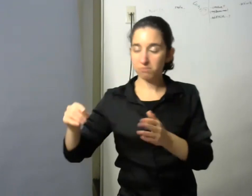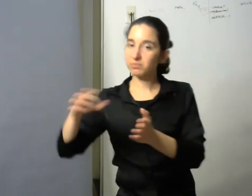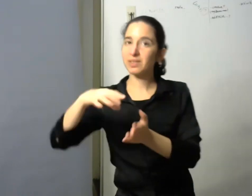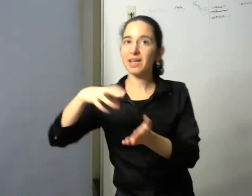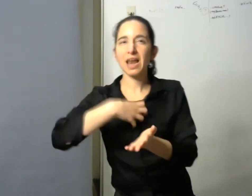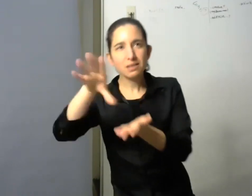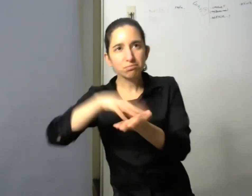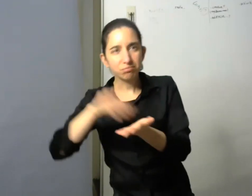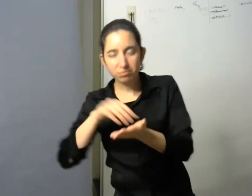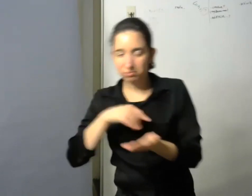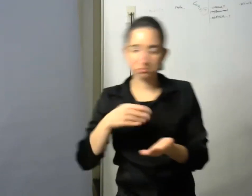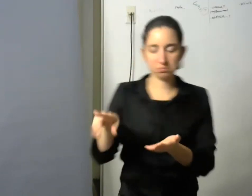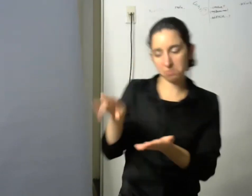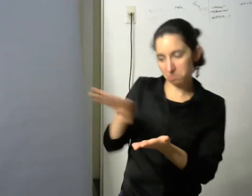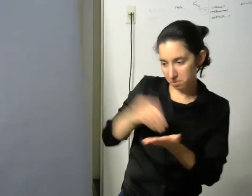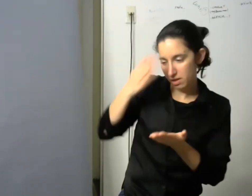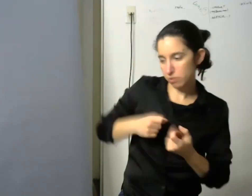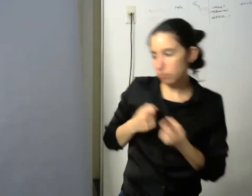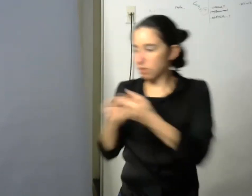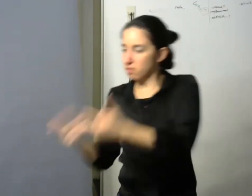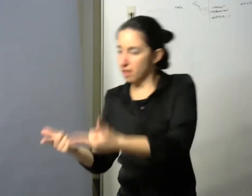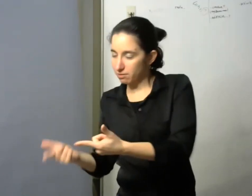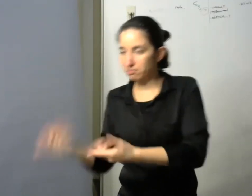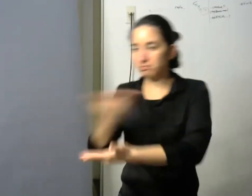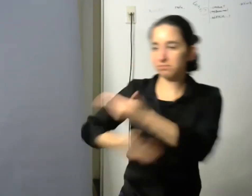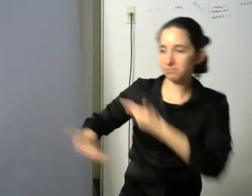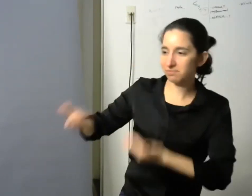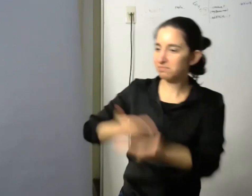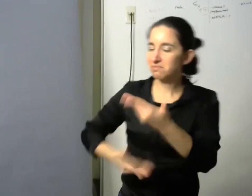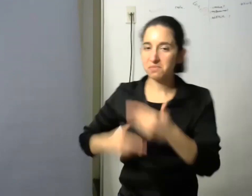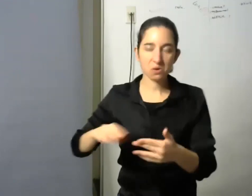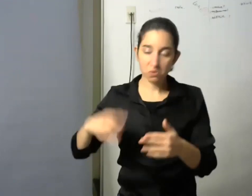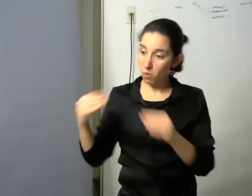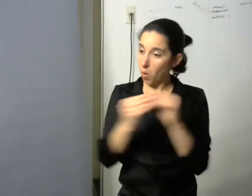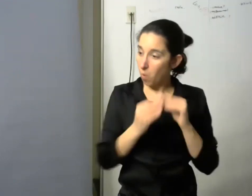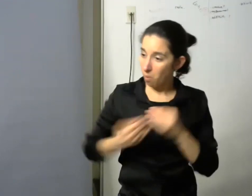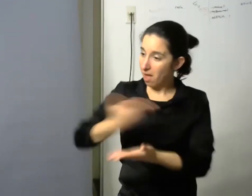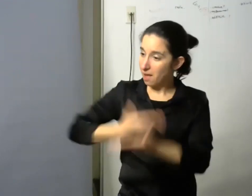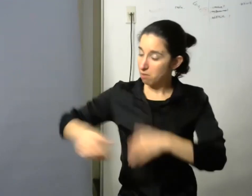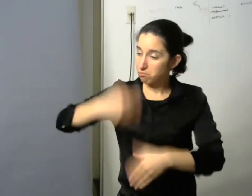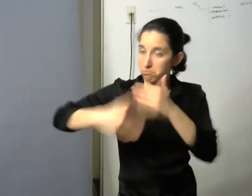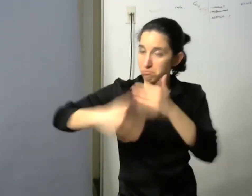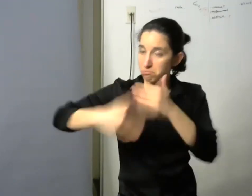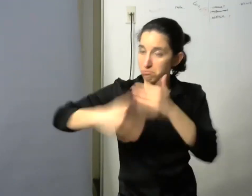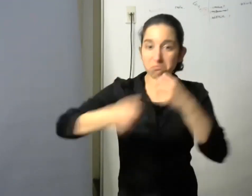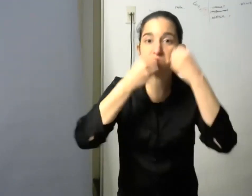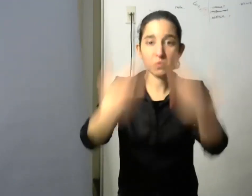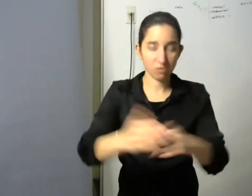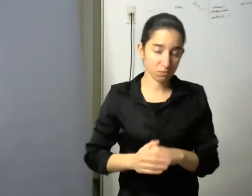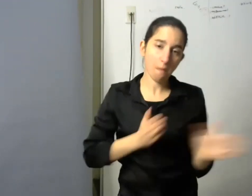y así cambió el modo de convivencia entre los alumnos para todas las materias fue